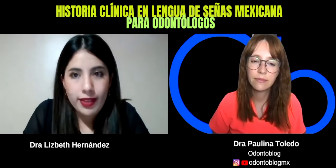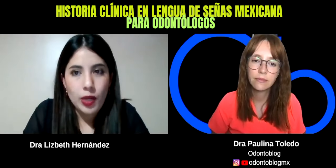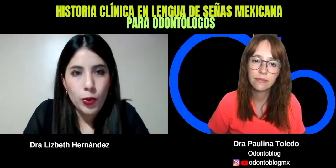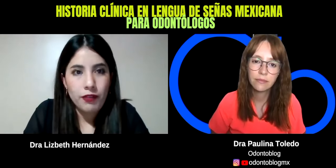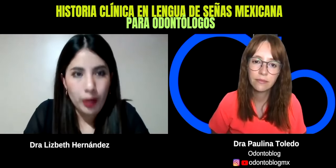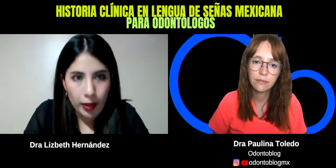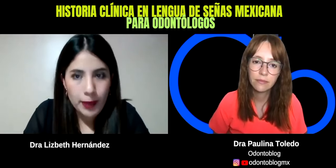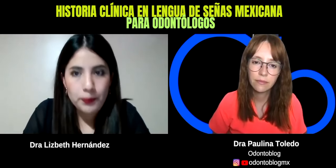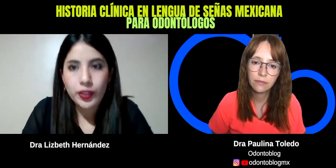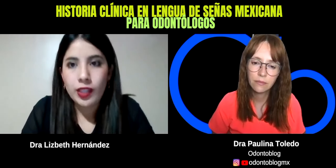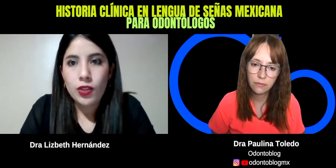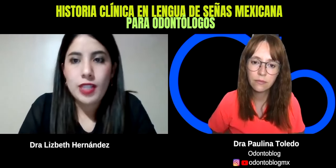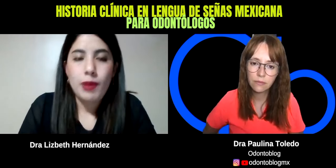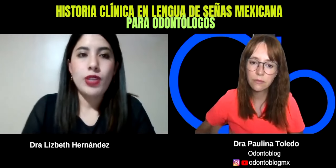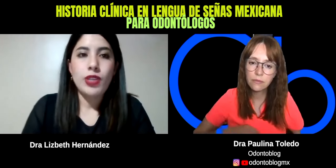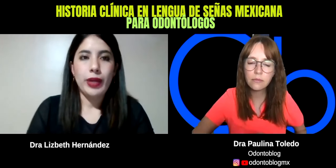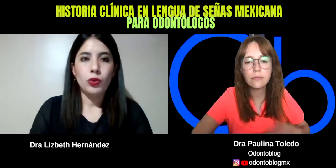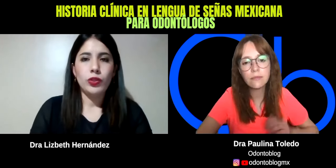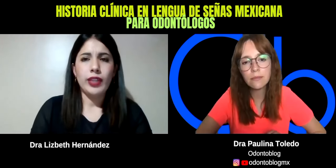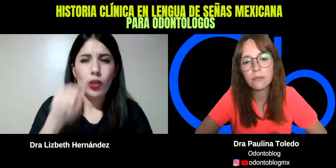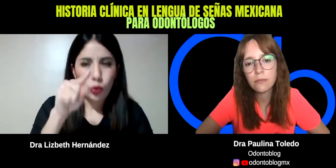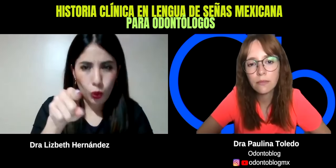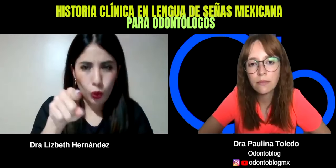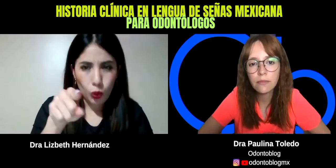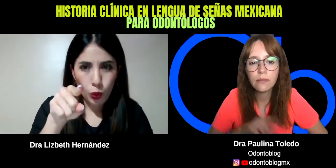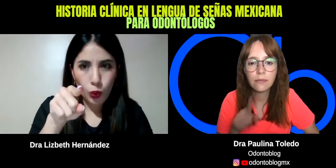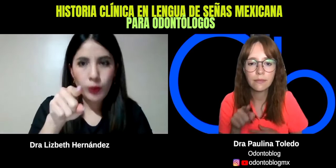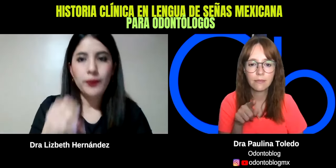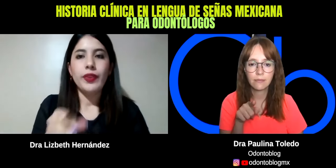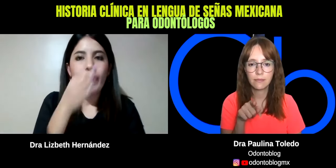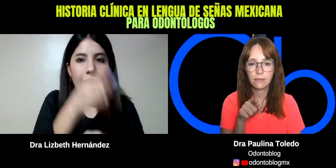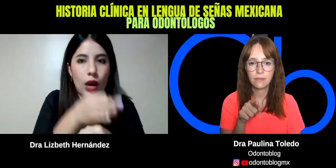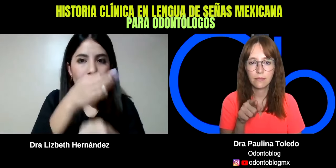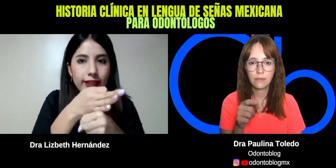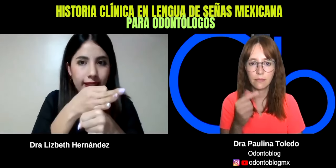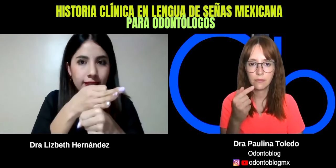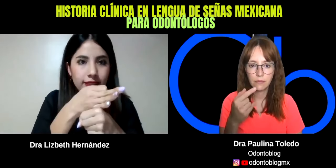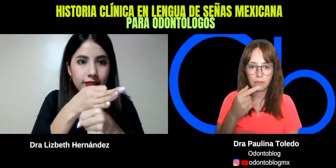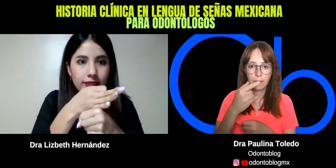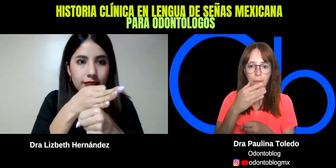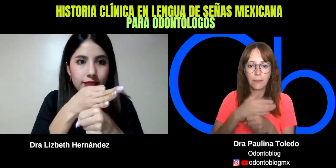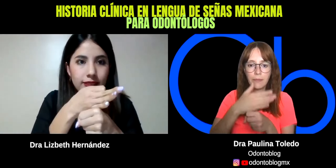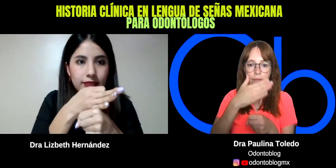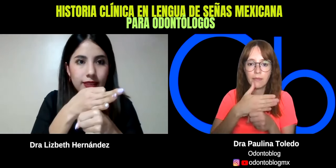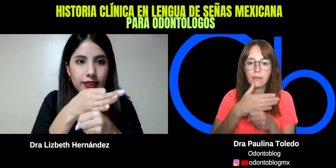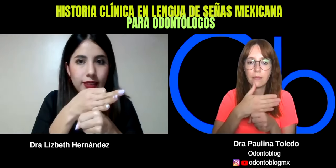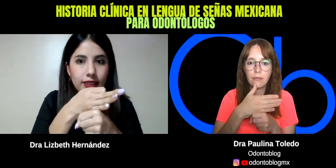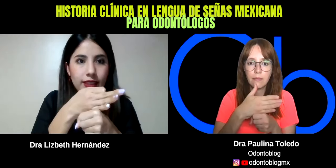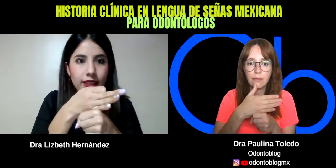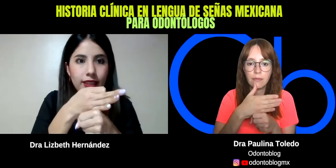alguna enfermedad. Entonces, vamos a preguntar, tú, ahorita, es